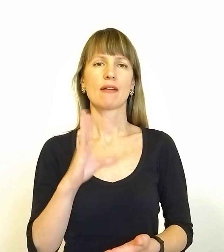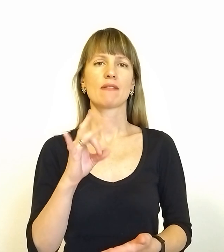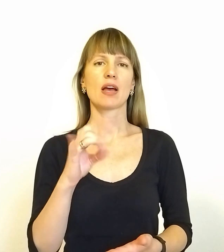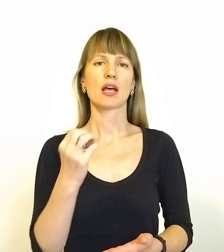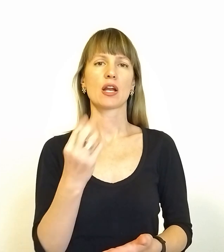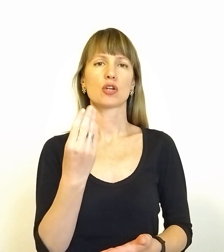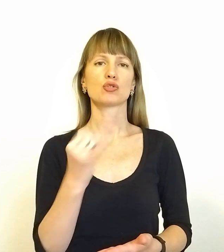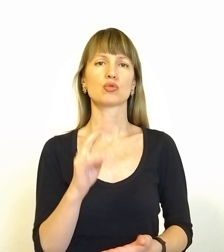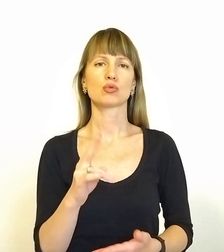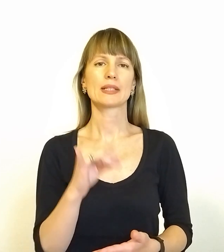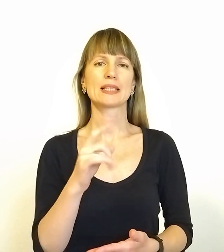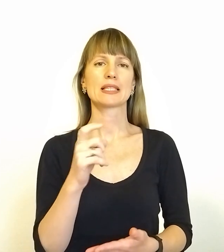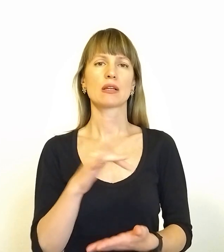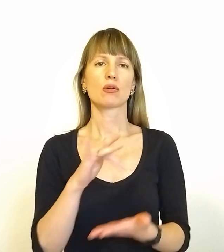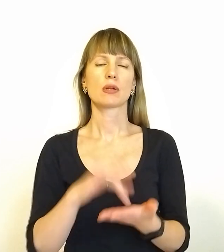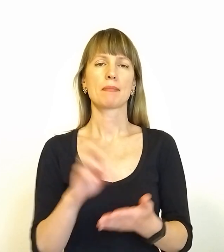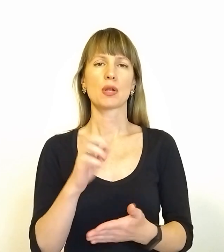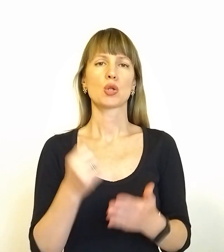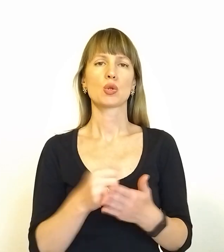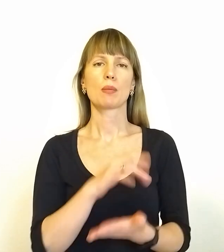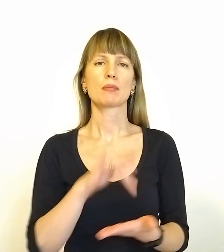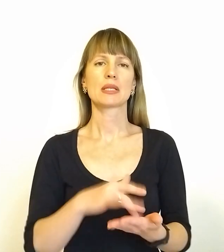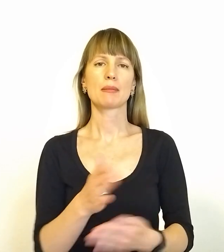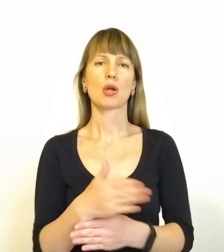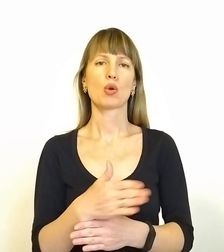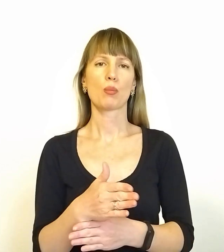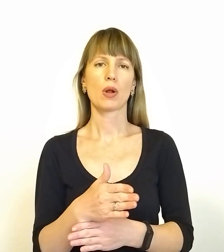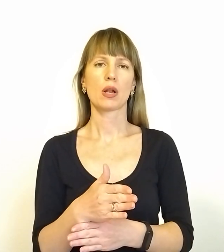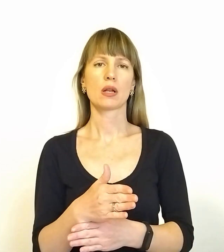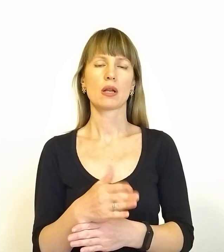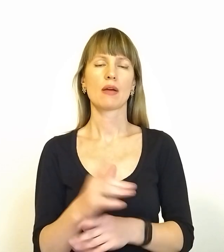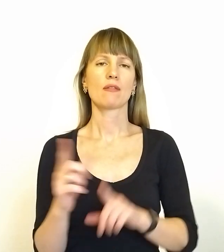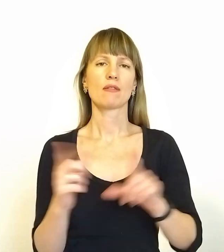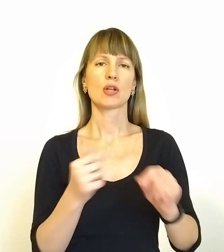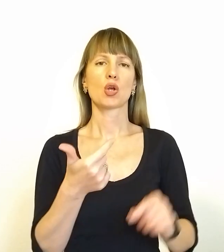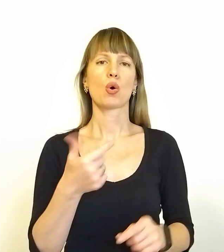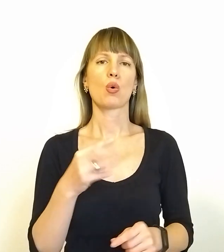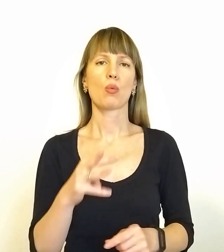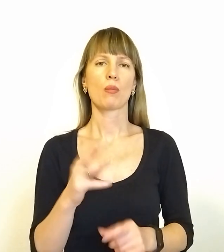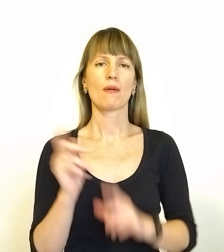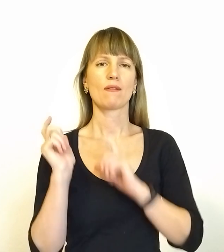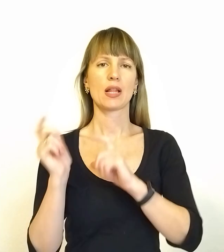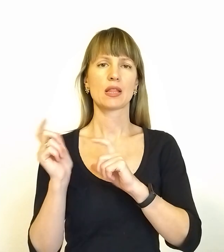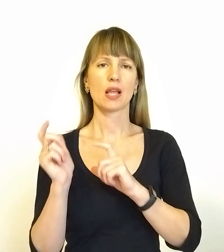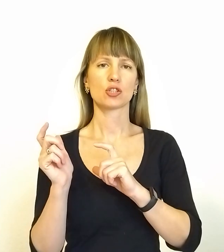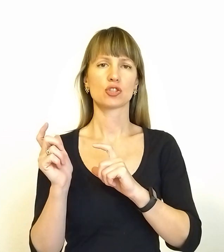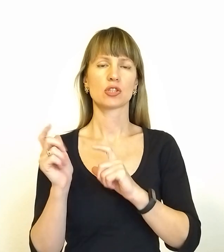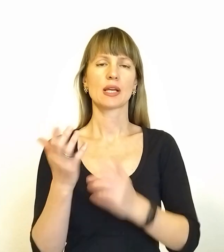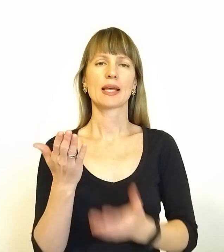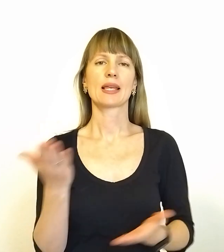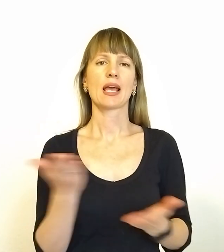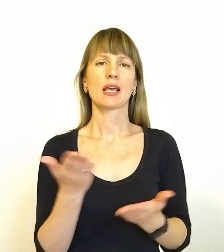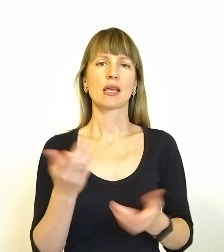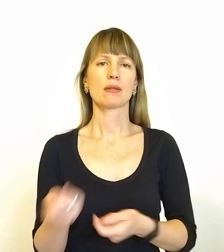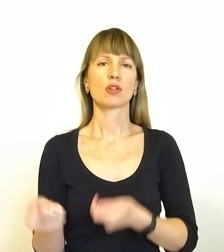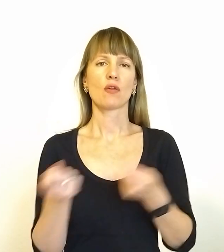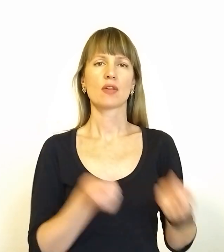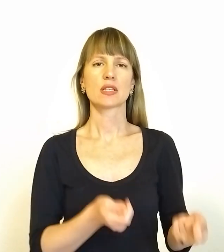З міста Бердянськ до міста Маріуполя Виїде гуманітарний вантаж, Який довезе